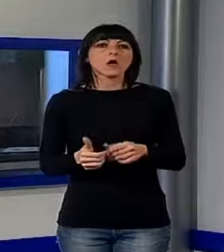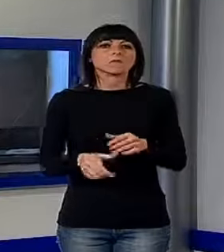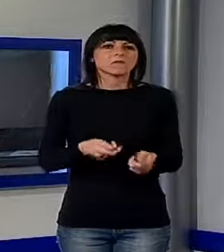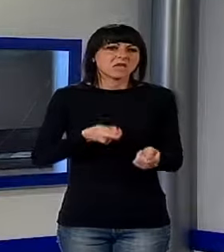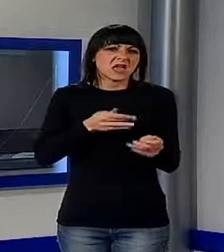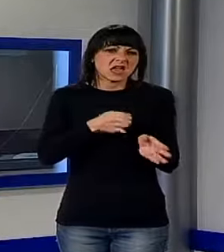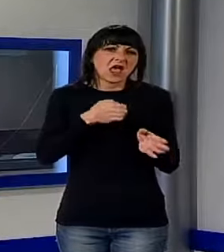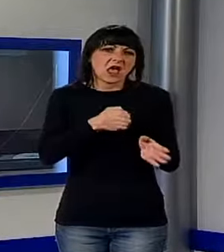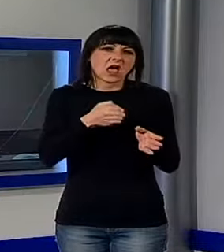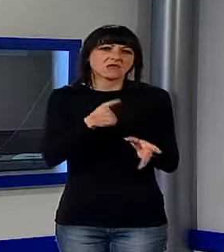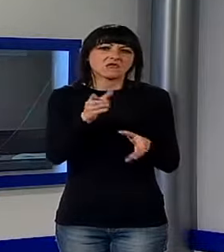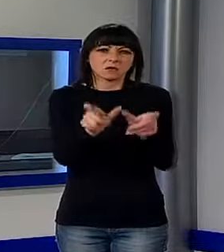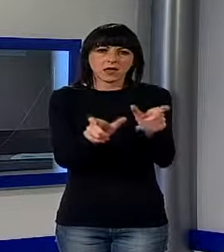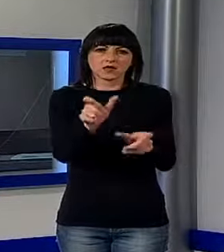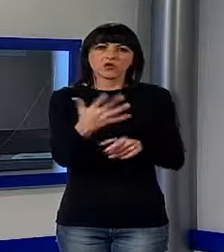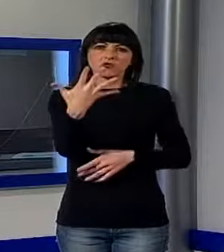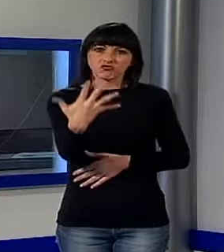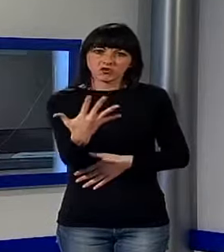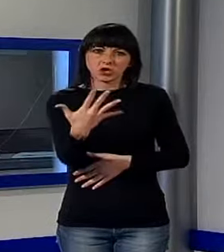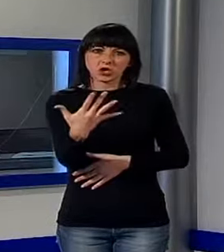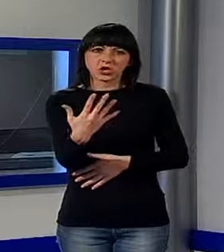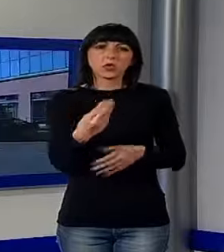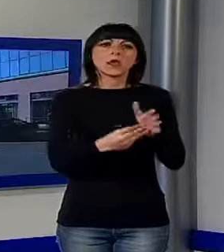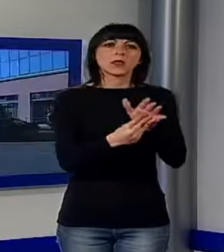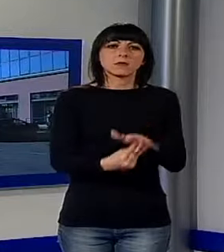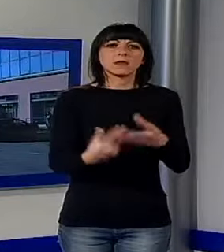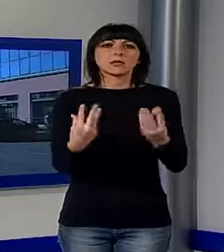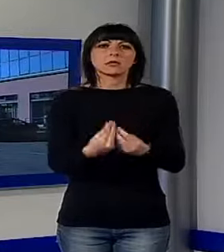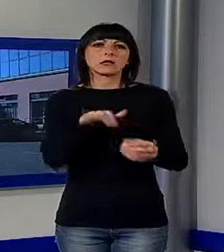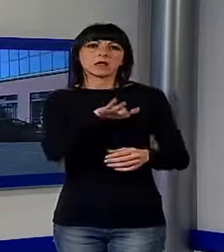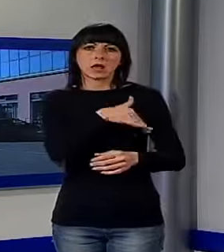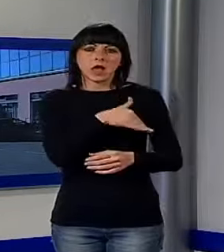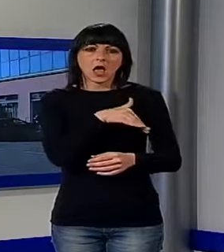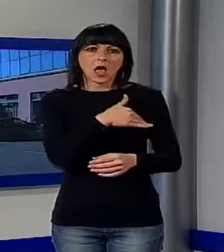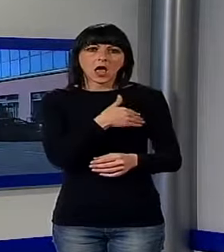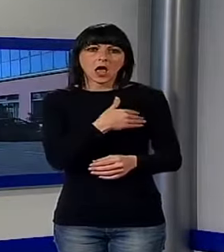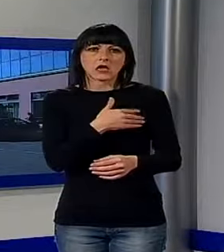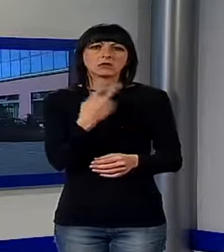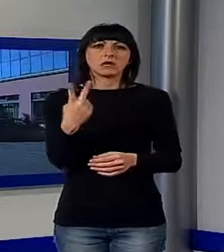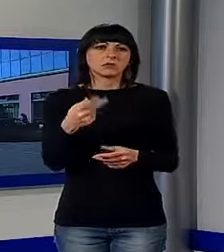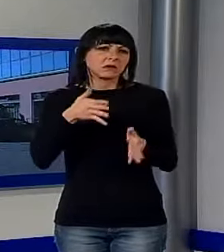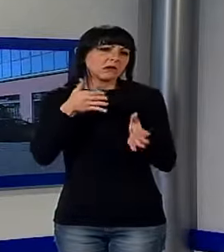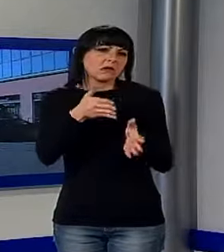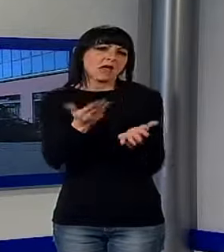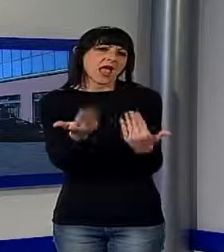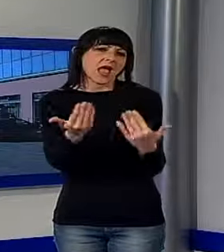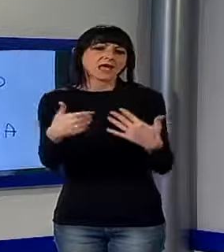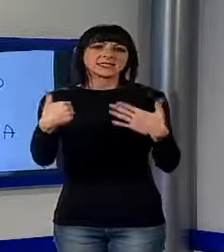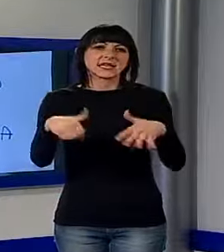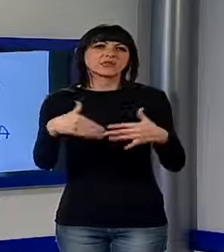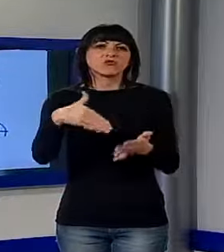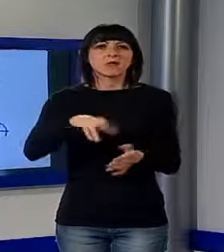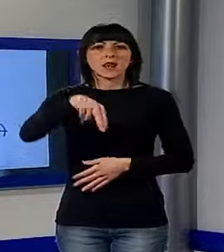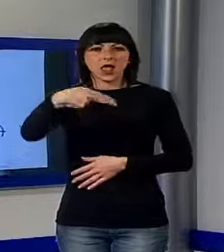presenti, in quel momento c'erano 5 persone tra dipendenti e clienti, i due si sono fatti consegnare circa 16.000 euro.